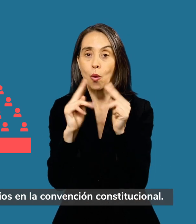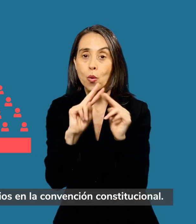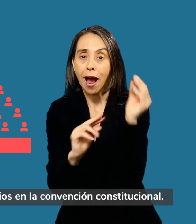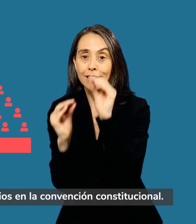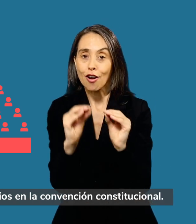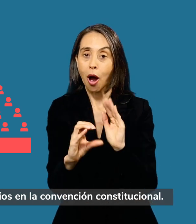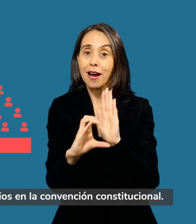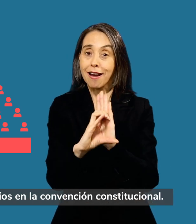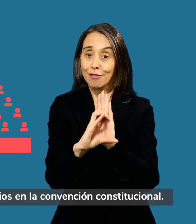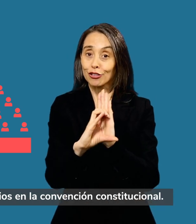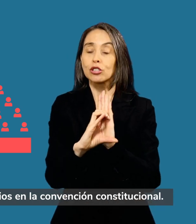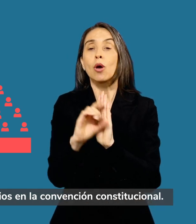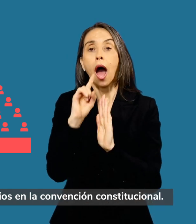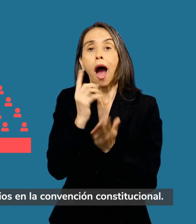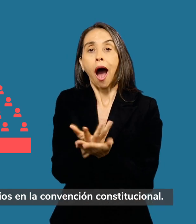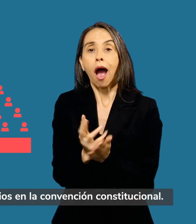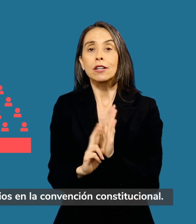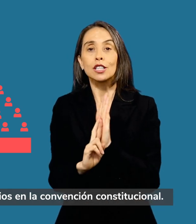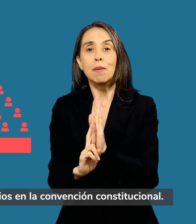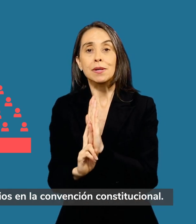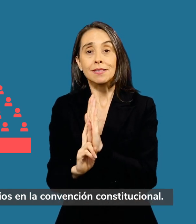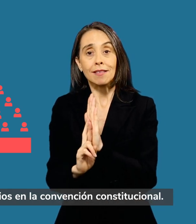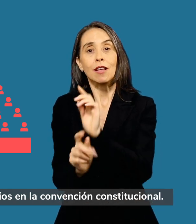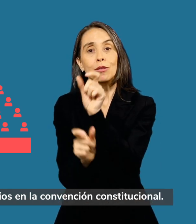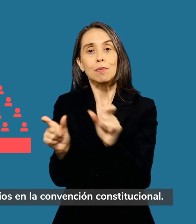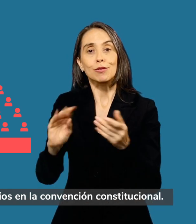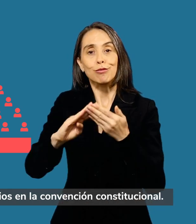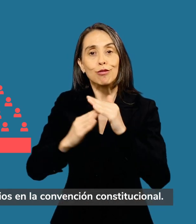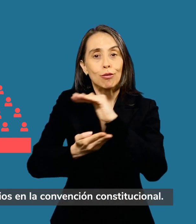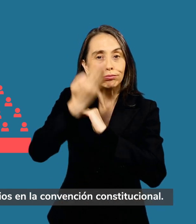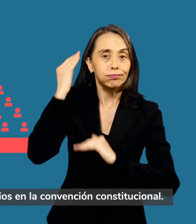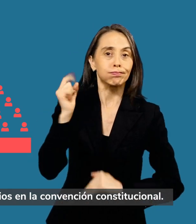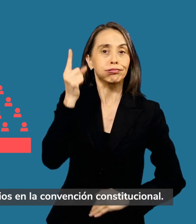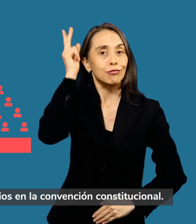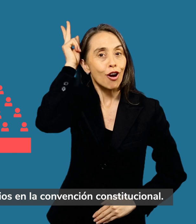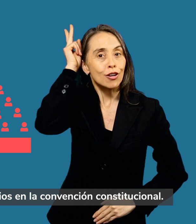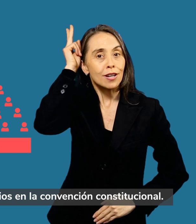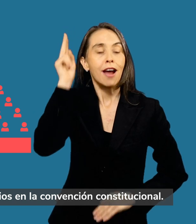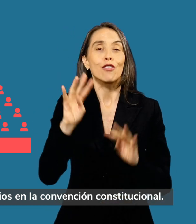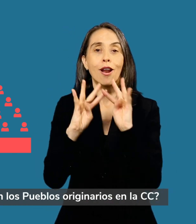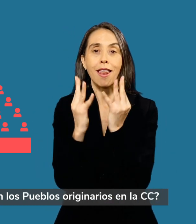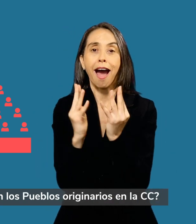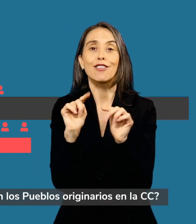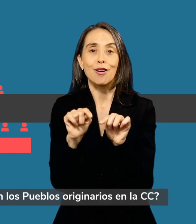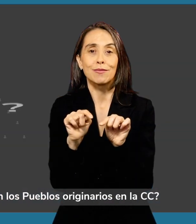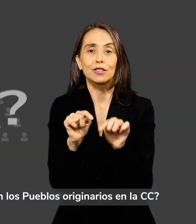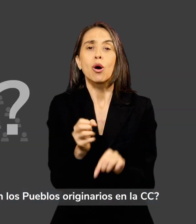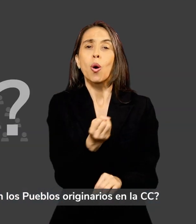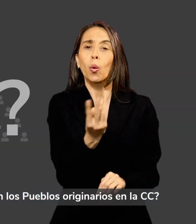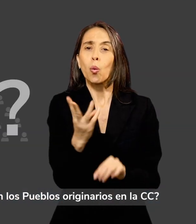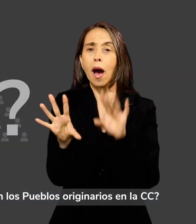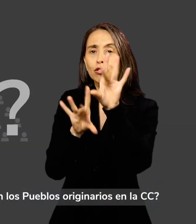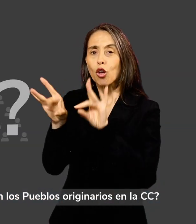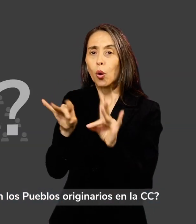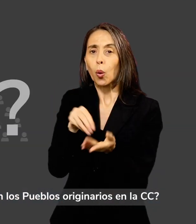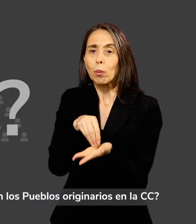representantes de pueblos originarios en la Convención Constitucional. ¿Cuántos escaños reservados tendrán los pueblos